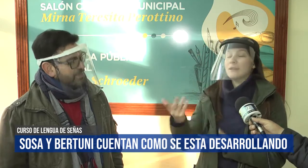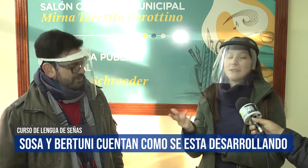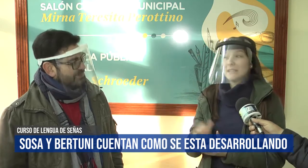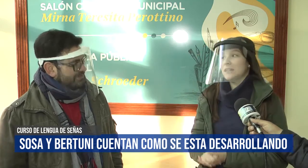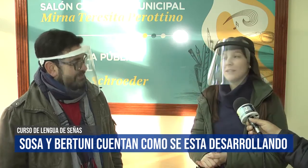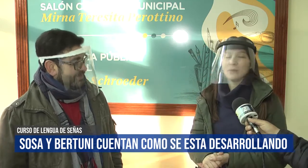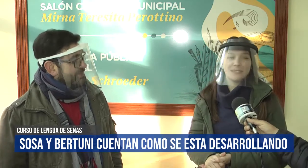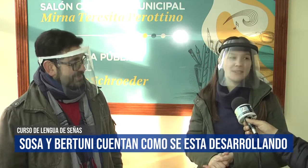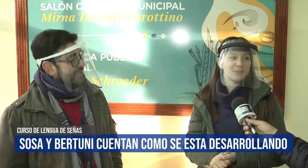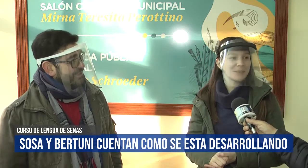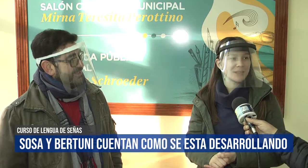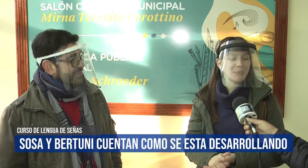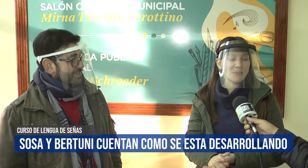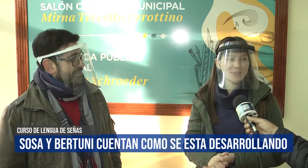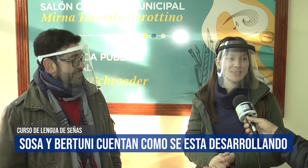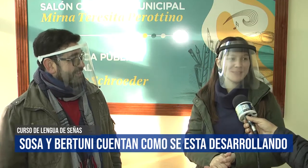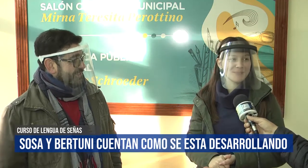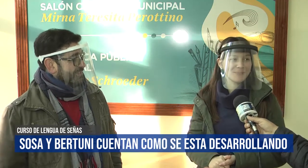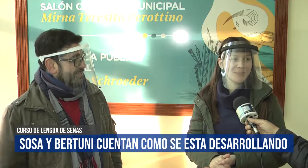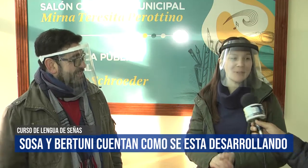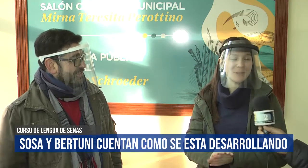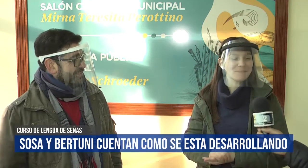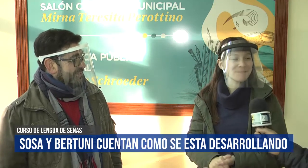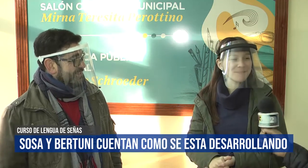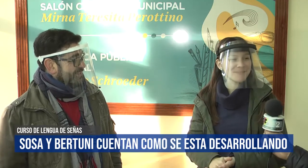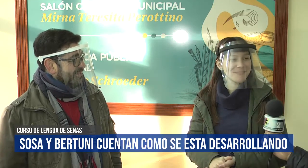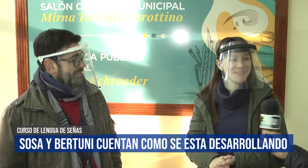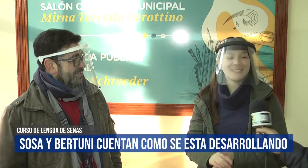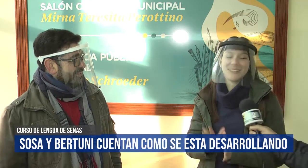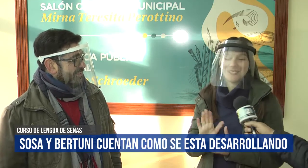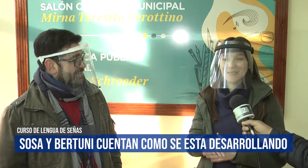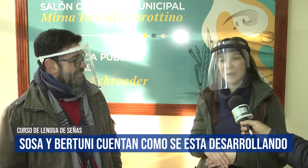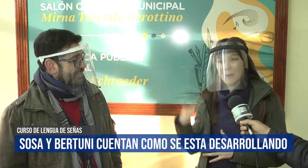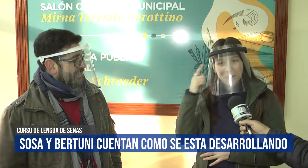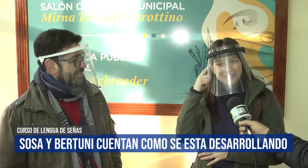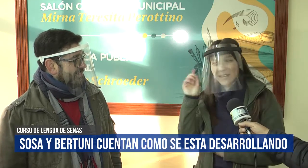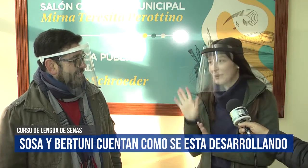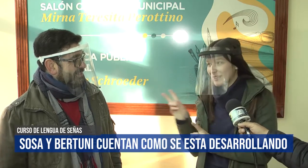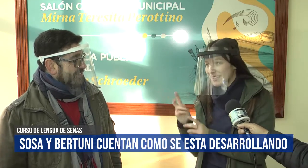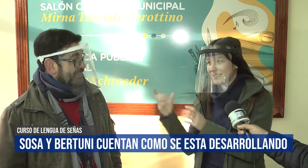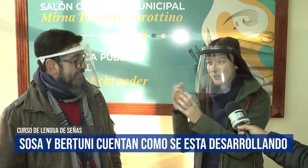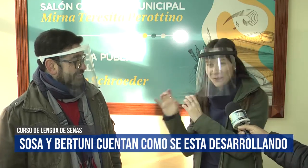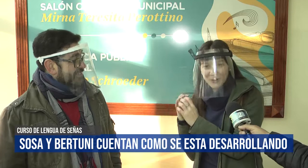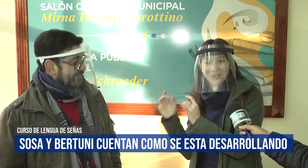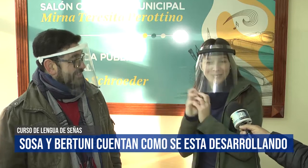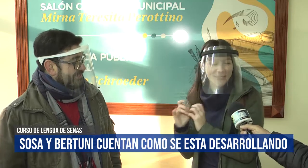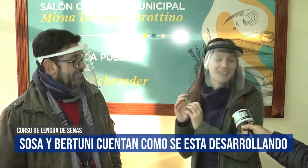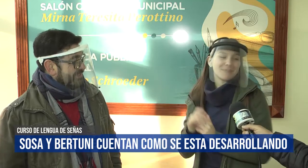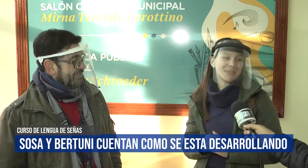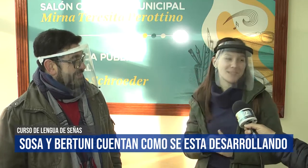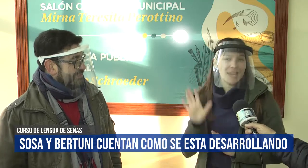Sí, totalmente, obvio, tenemos proyectos. ¿Los están logrando? Sí, sí, estamos pensando ahí entre los dos, pero sí